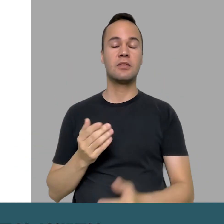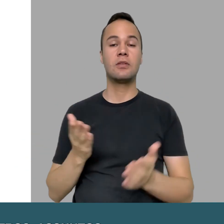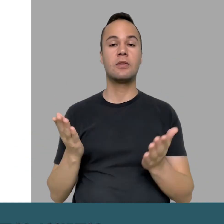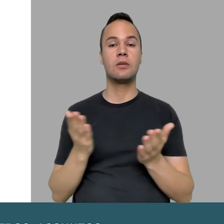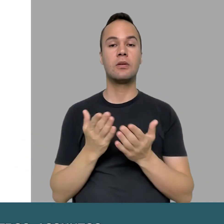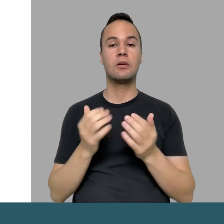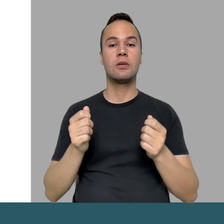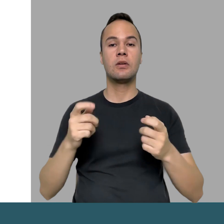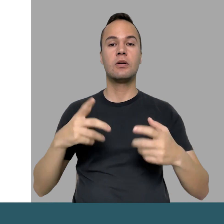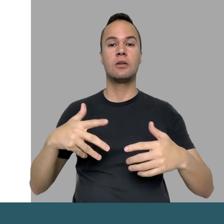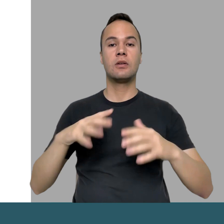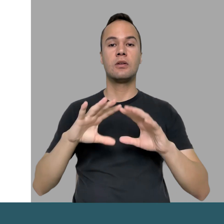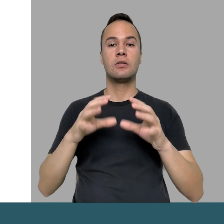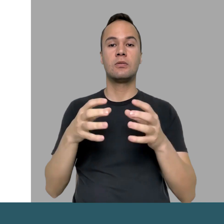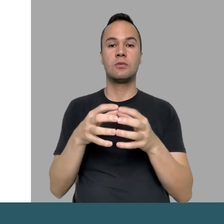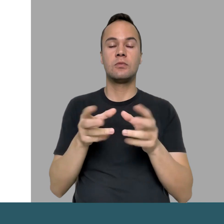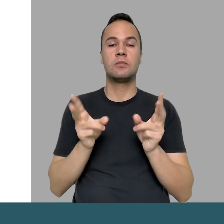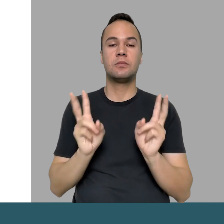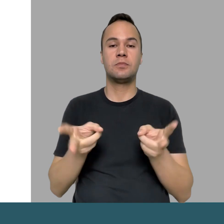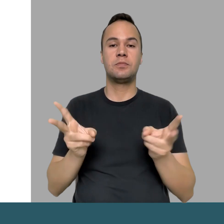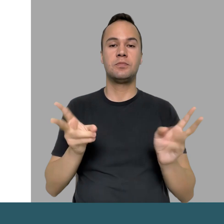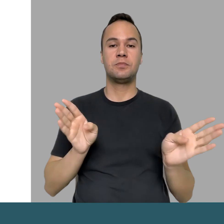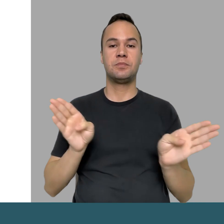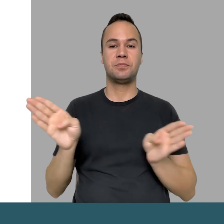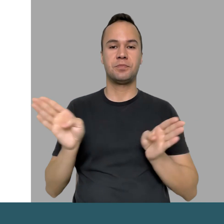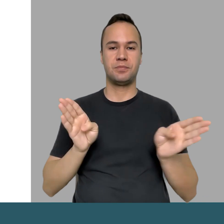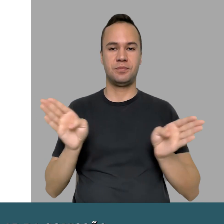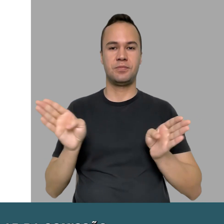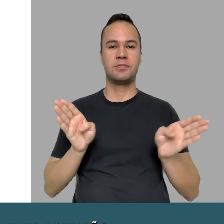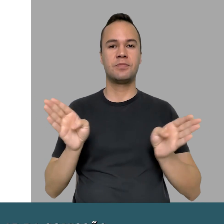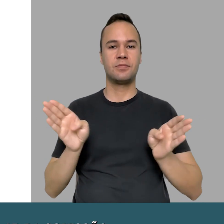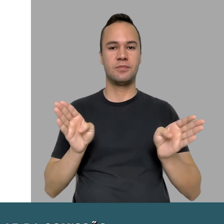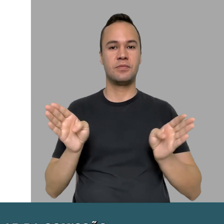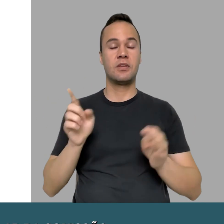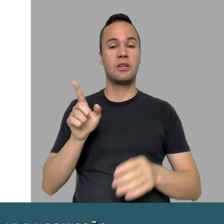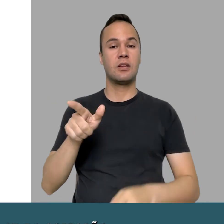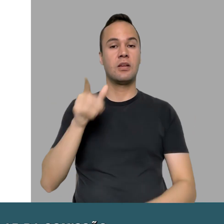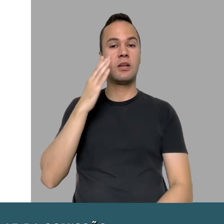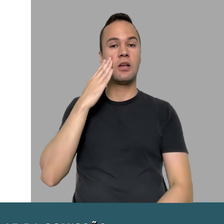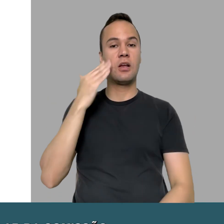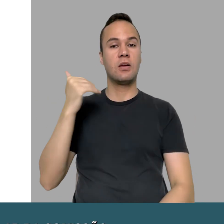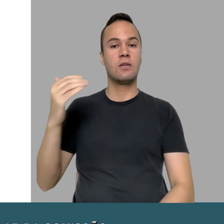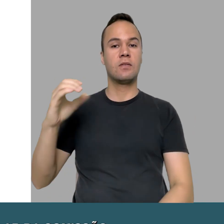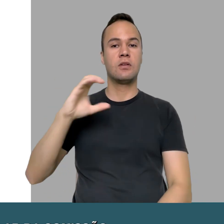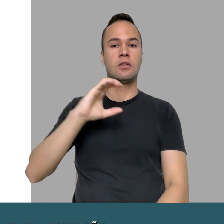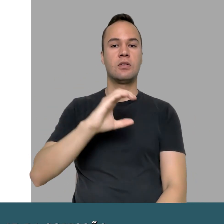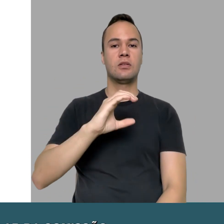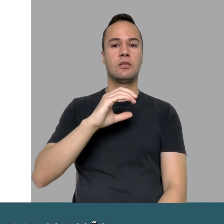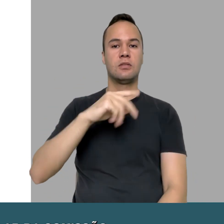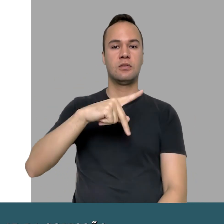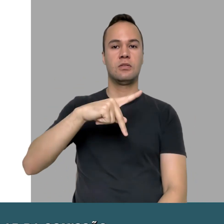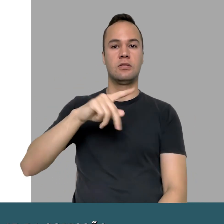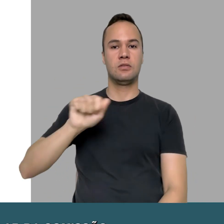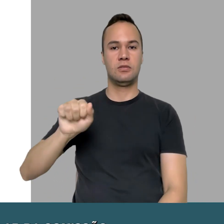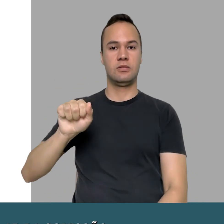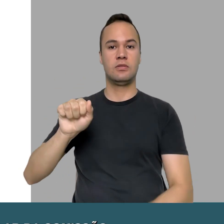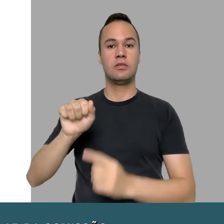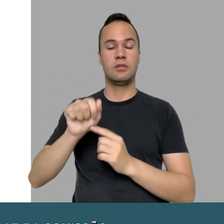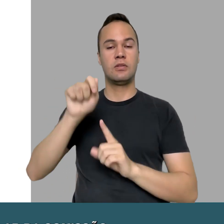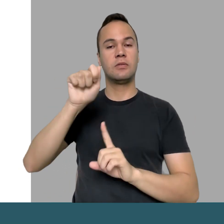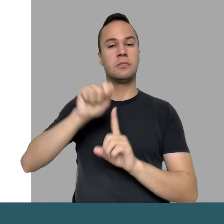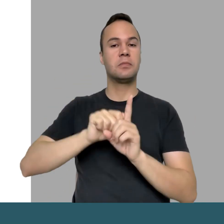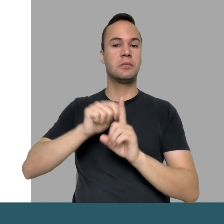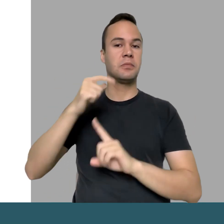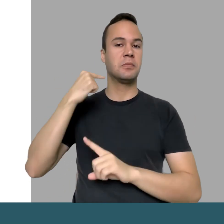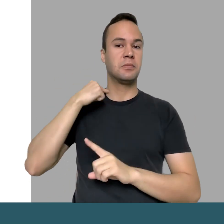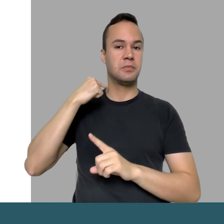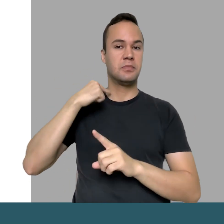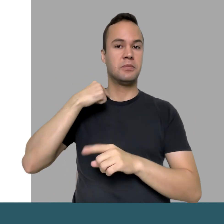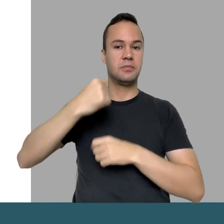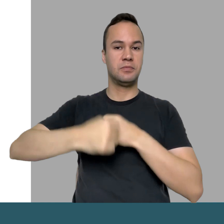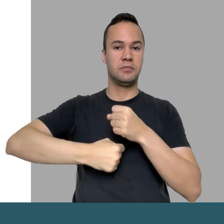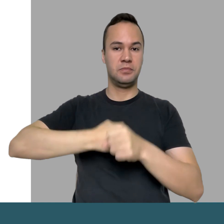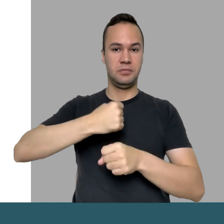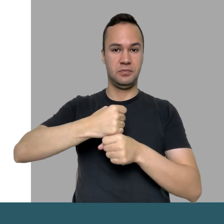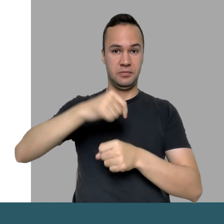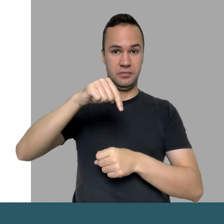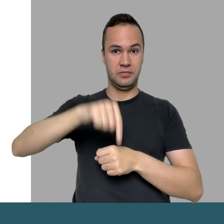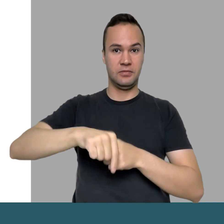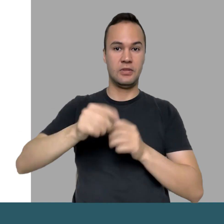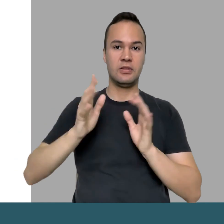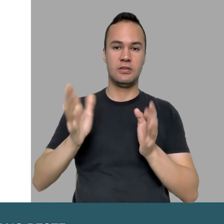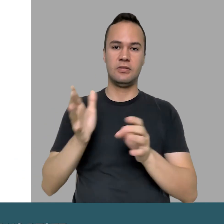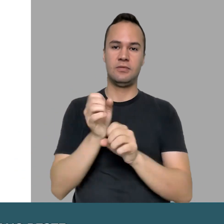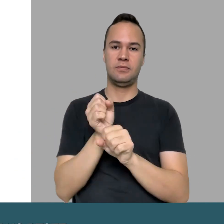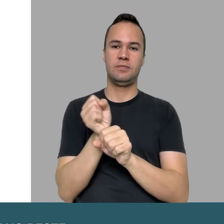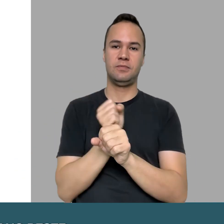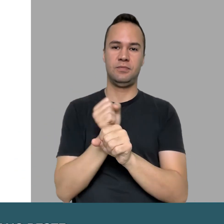pessoa com deficiência na cidade de São Paulo. Hoje vamos falar da Comissão Permanente de Acessibilidade, mais conhecida como